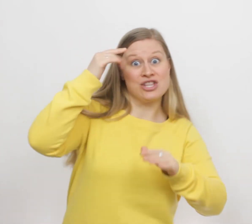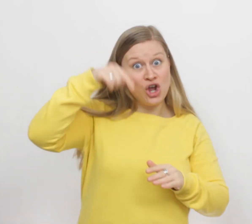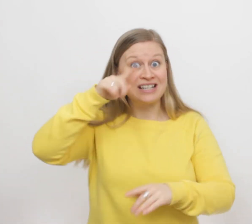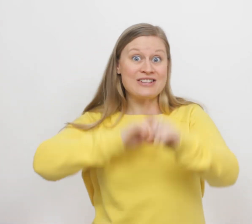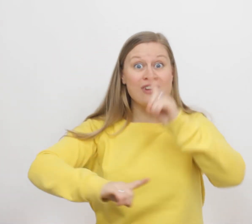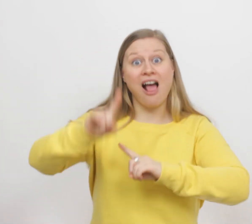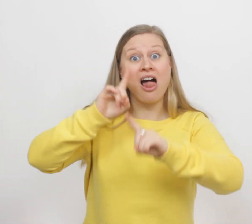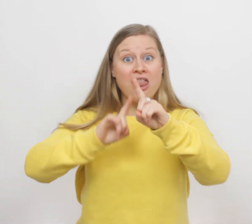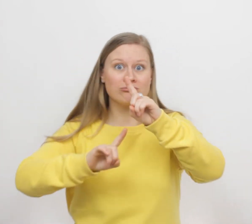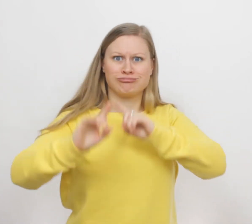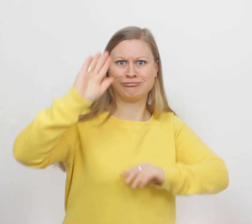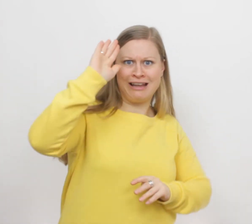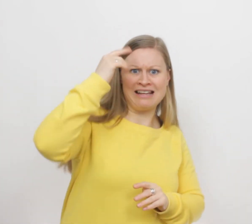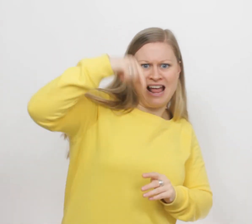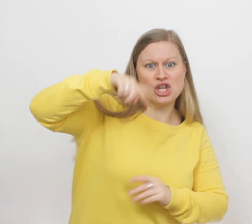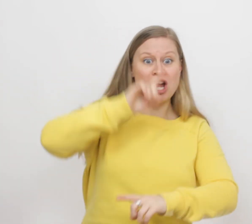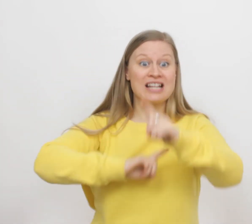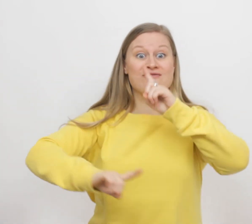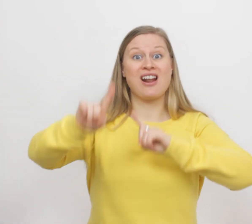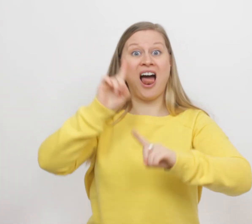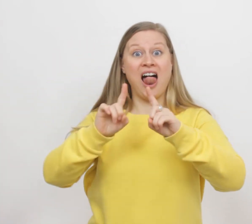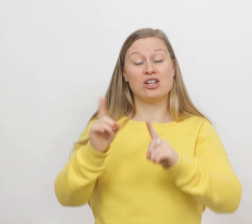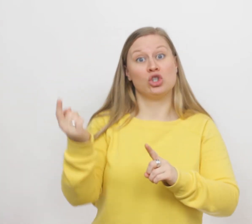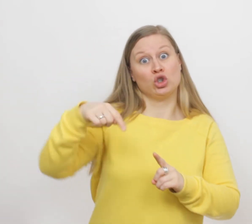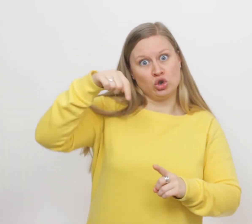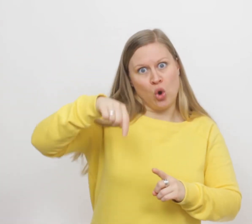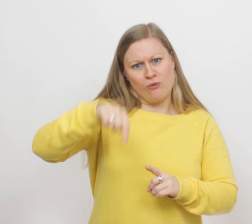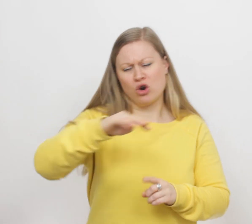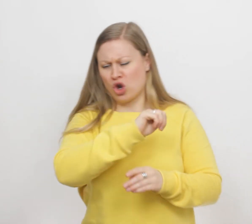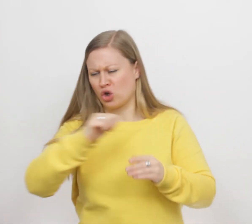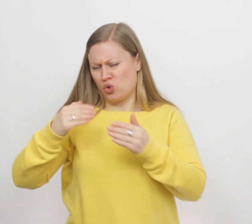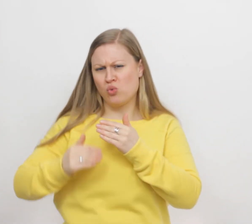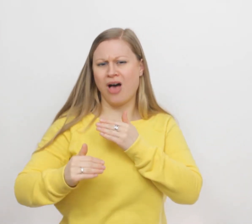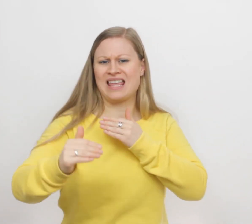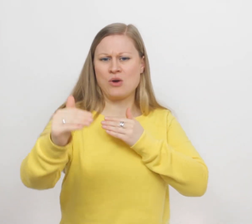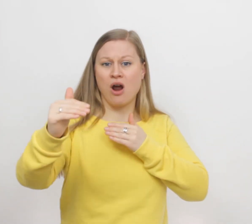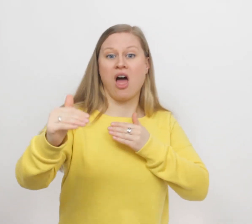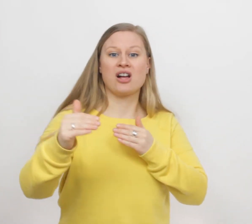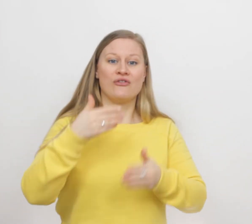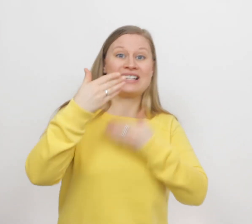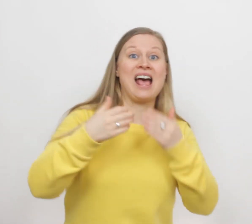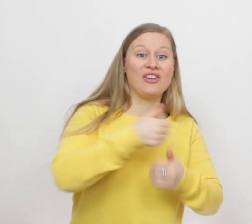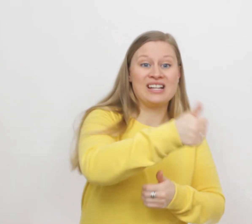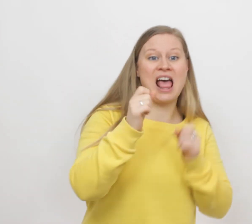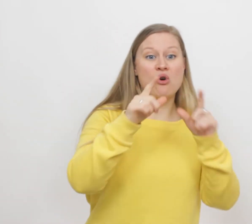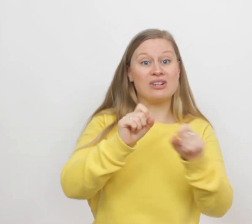je dit verhaal? Ken je dit verhaal? Zo wordt het nu al eeuwenlang verteld in elke